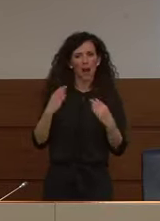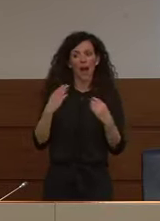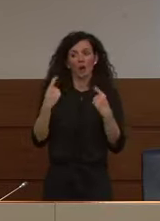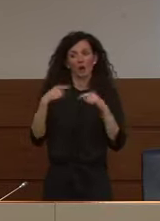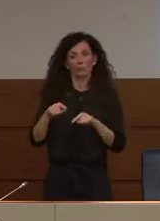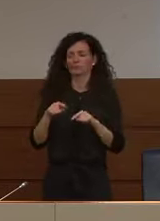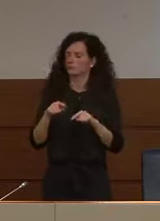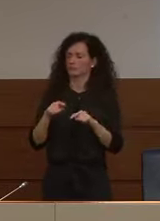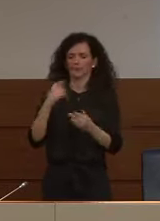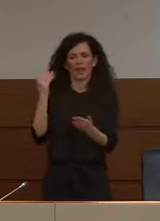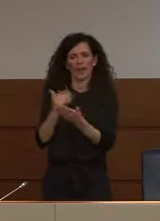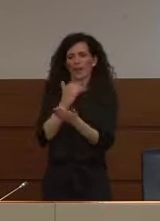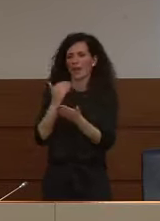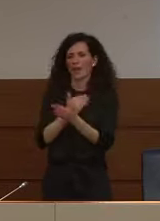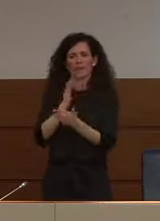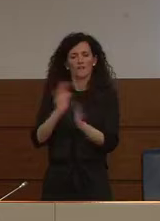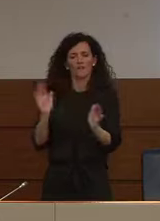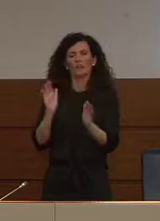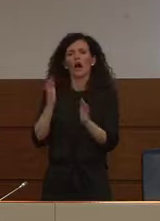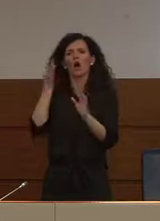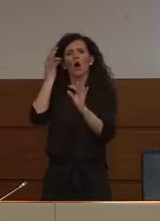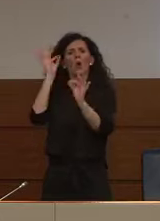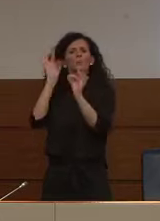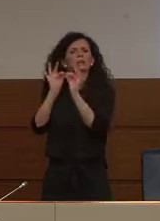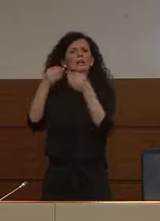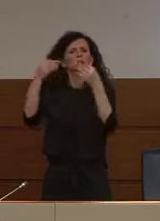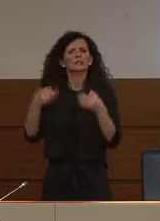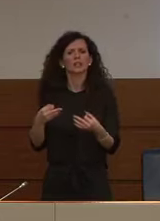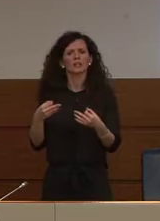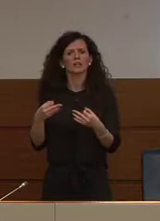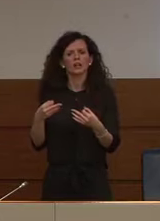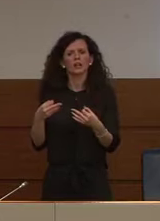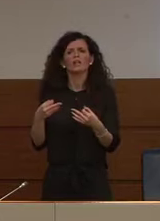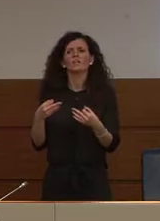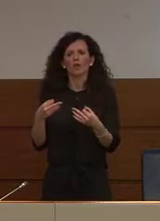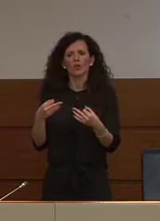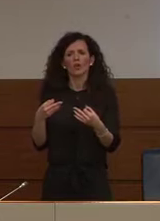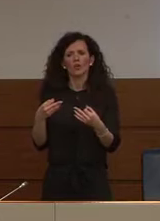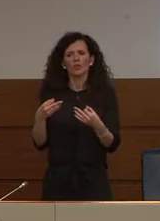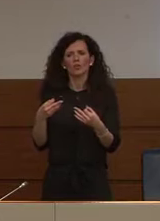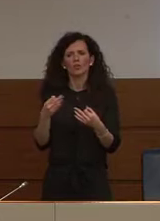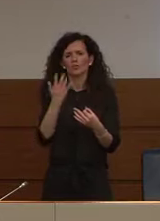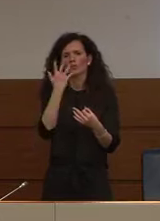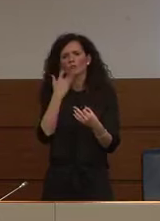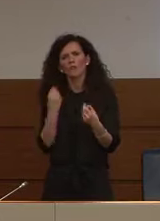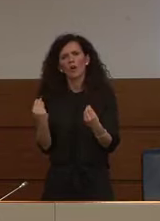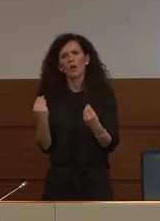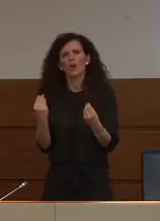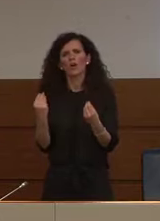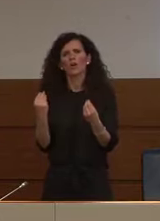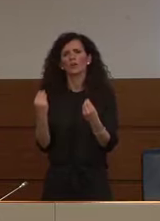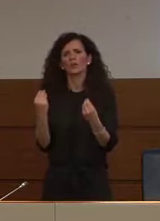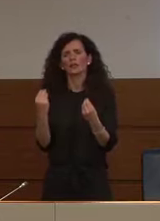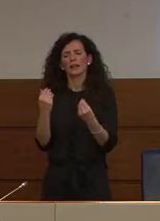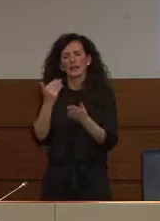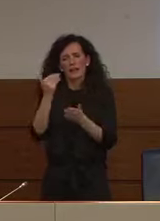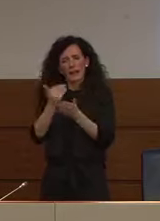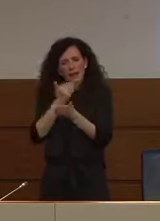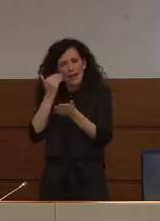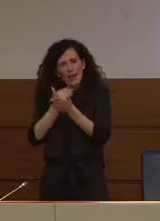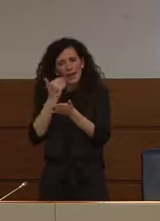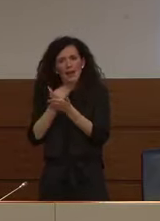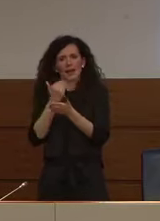l'obiettivo preciso di andare a prevenire